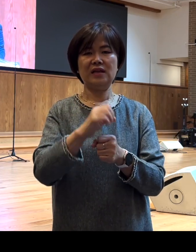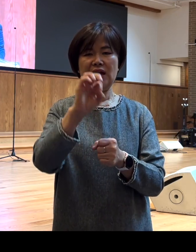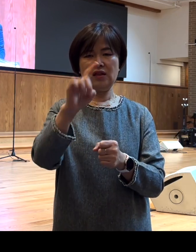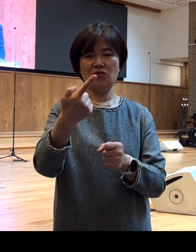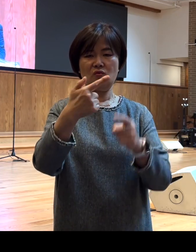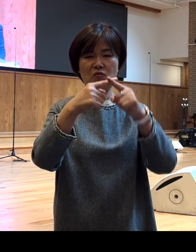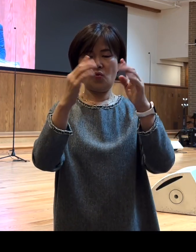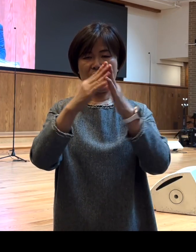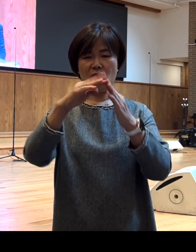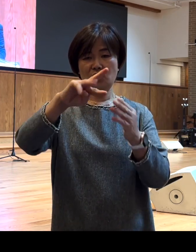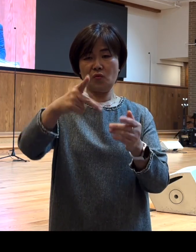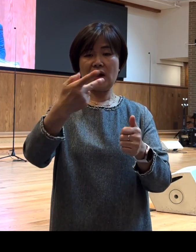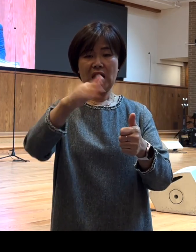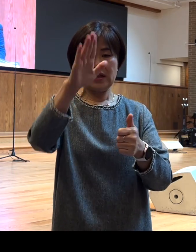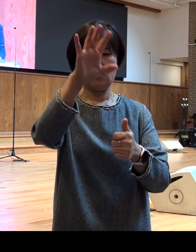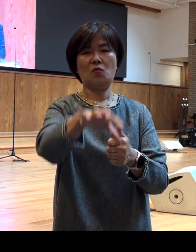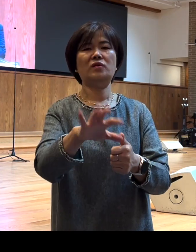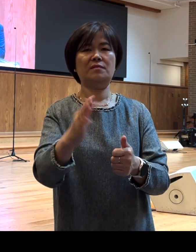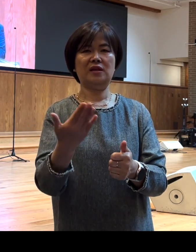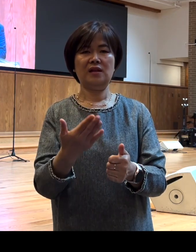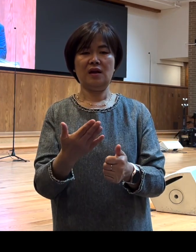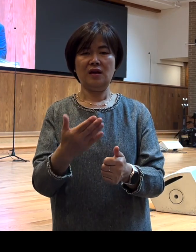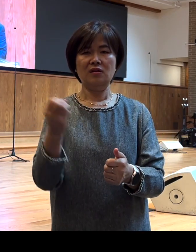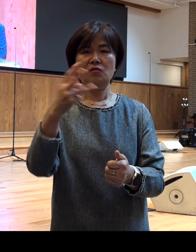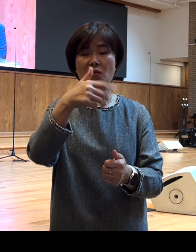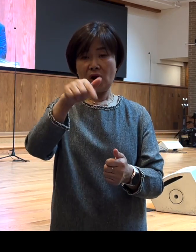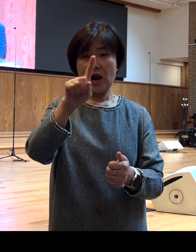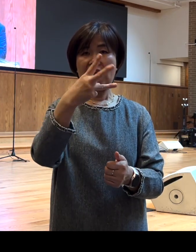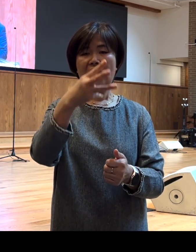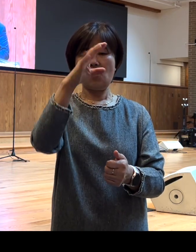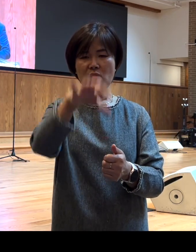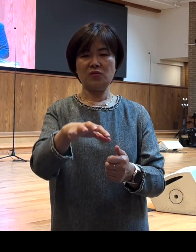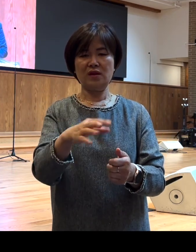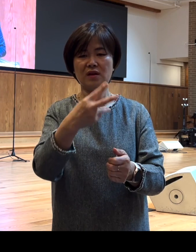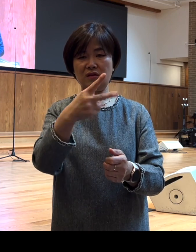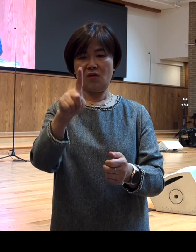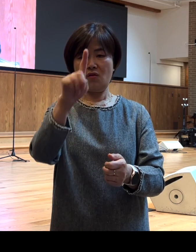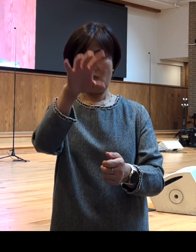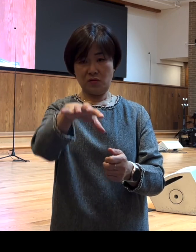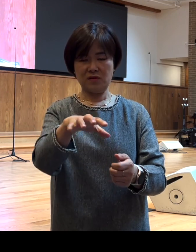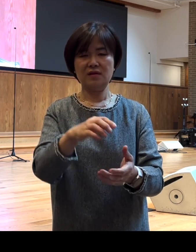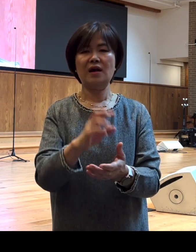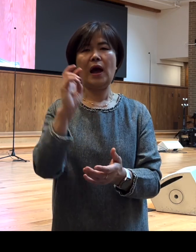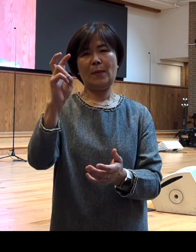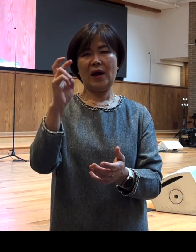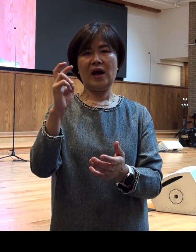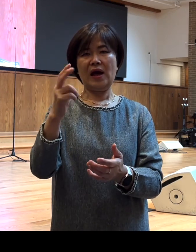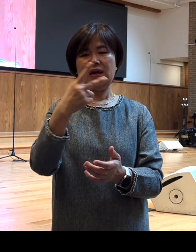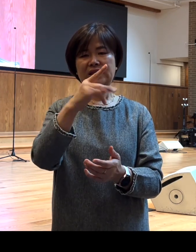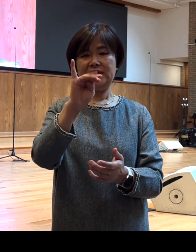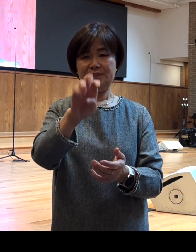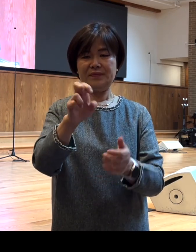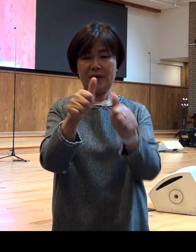돌아갔던 지역입니다 그럼 이 갈라디아 지방의 더베라고 하는 곳 아마도 디모데와 마찬가지로